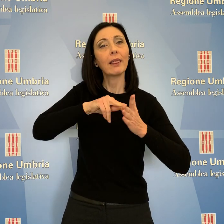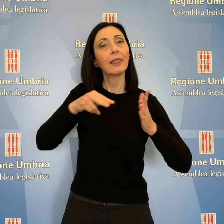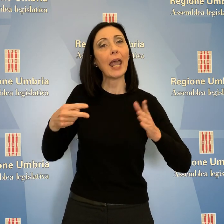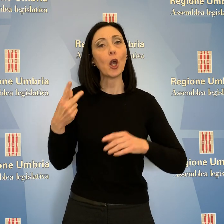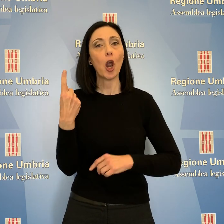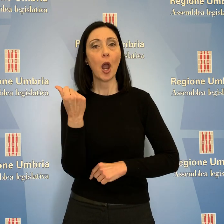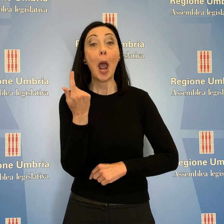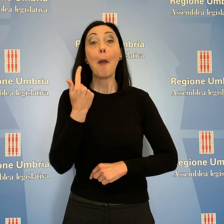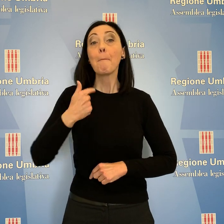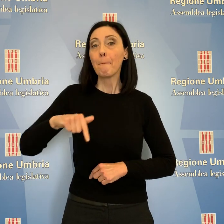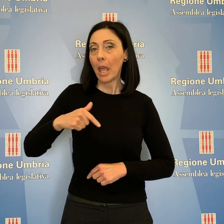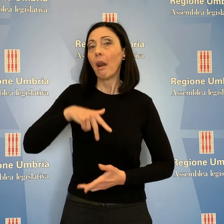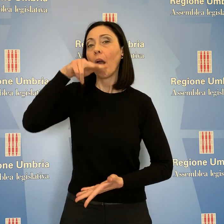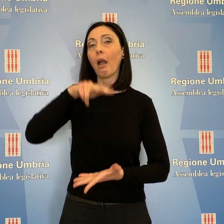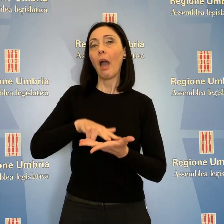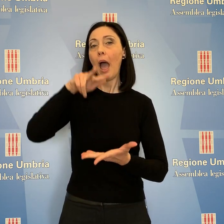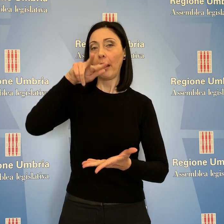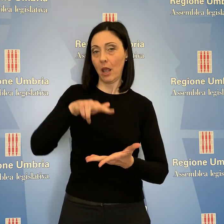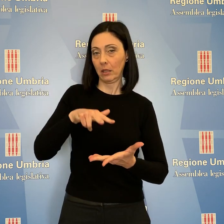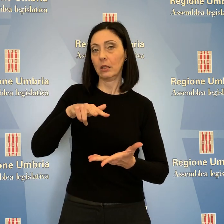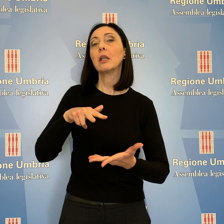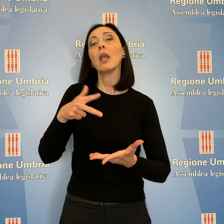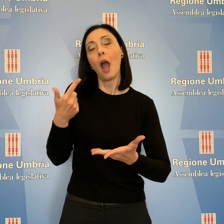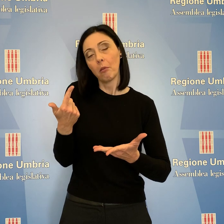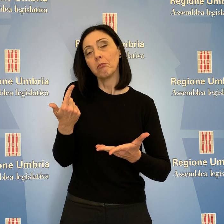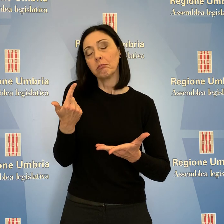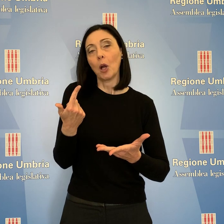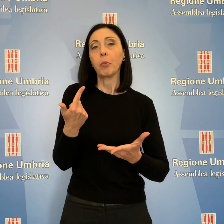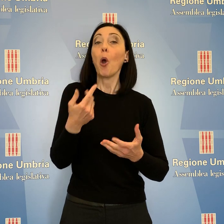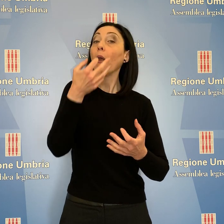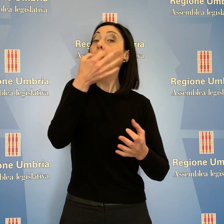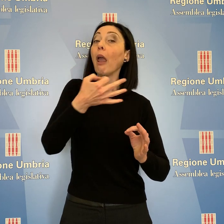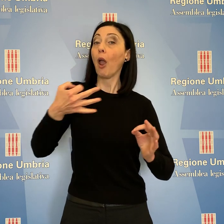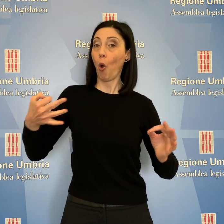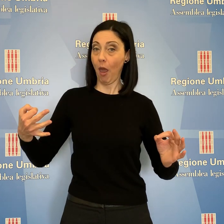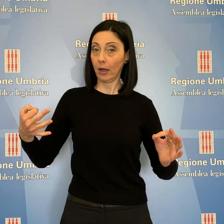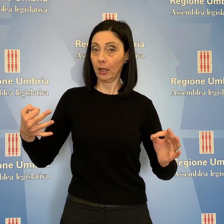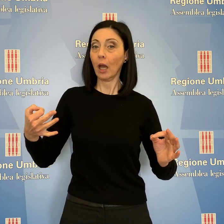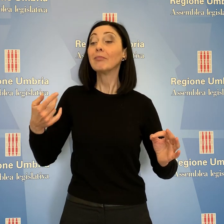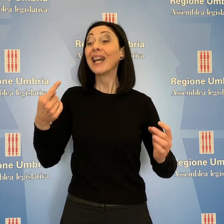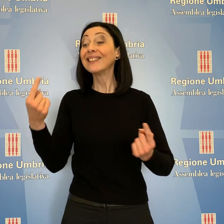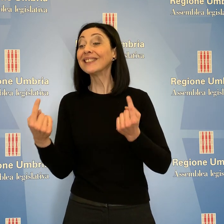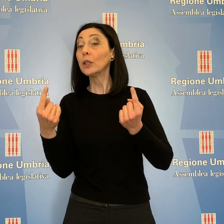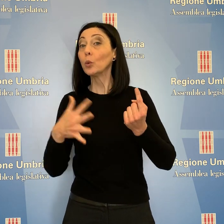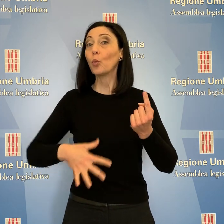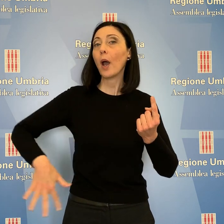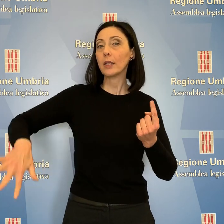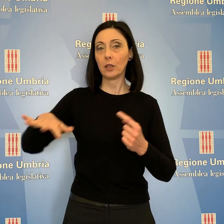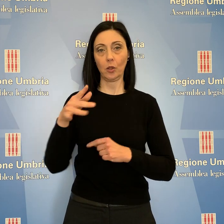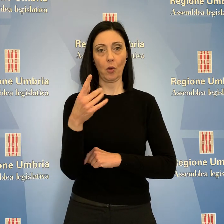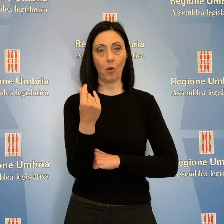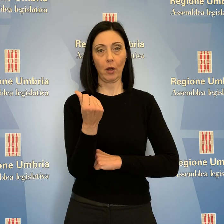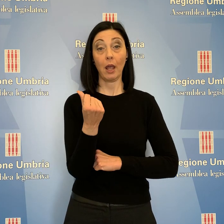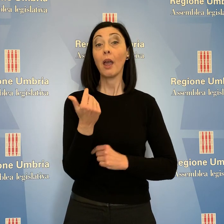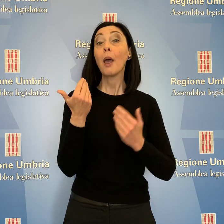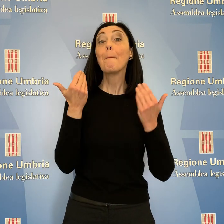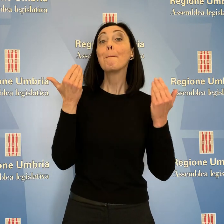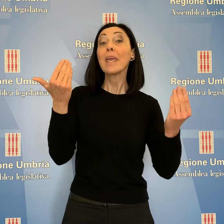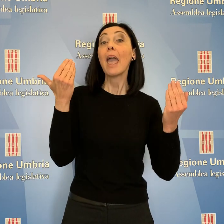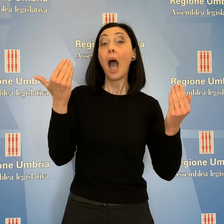della competizione della sua regolarità con elementi che tengano conto della situazione economica del territorio. Mi auguro, ha detto Melasecche,